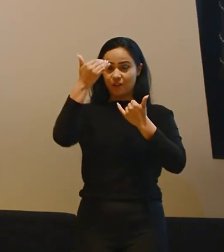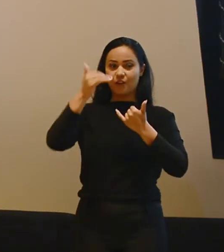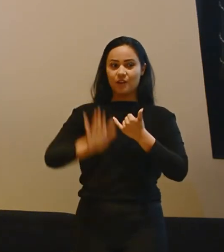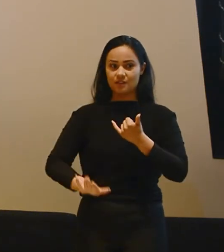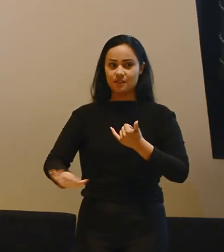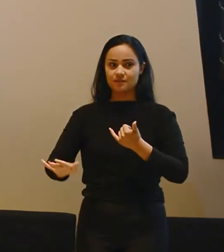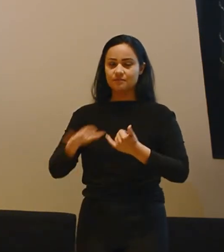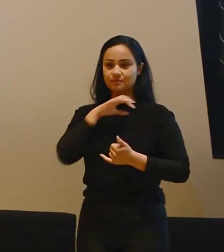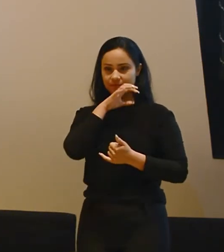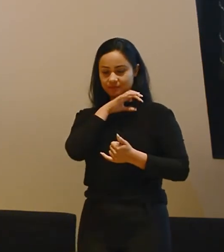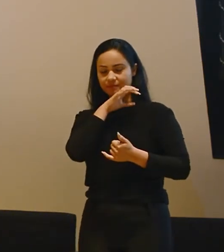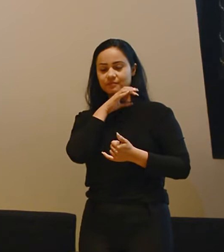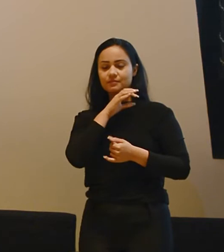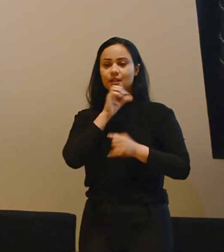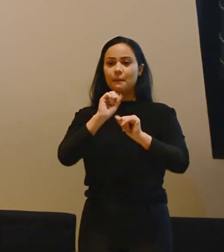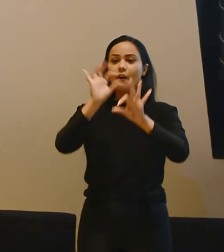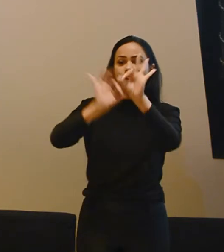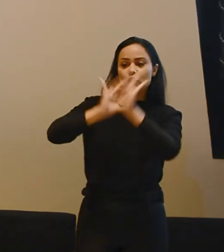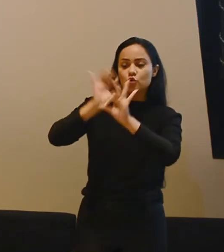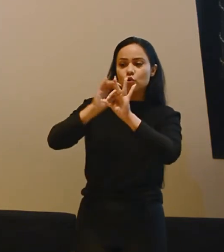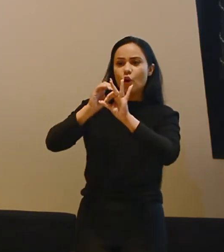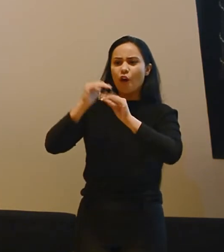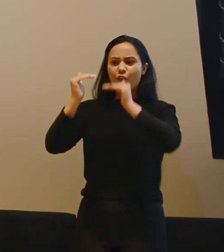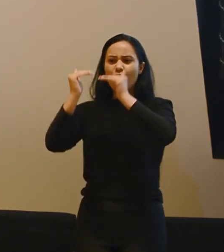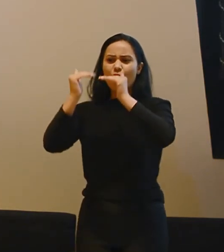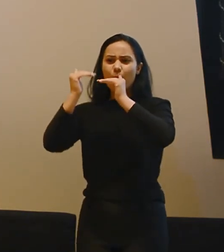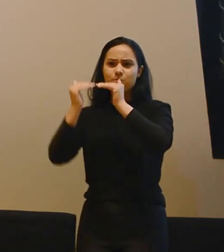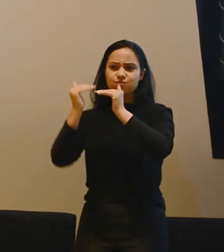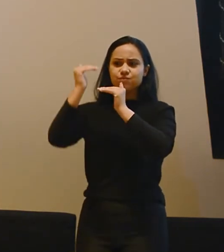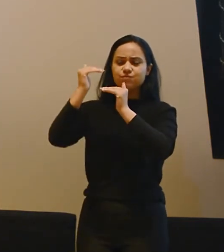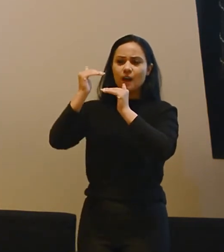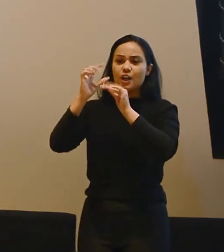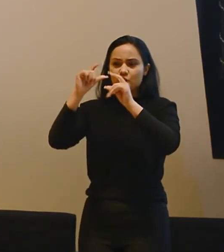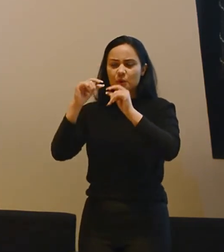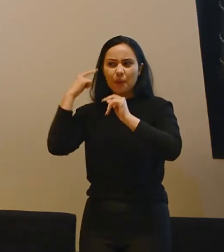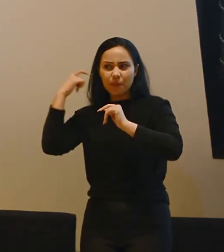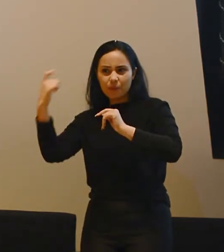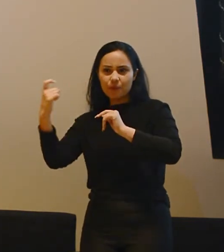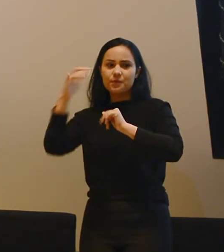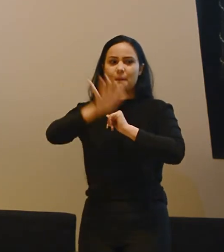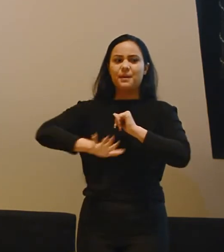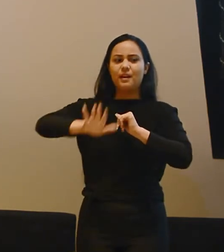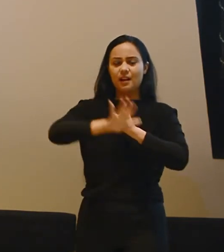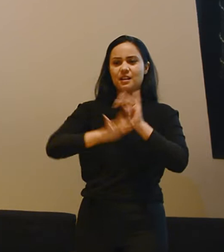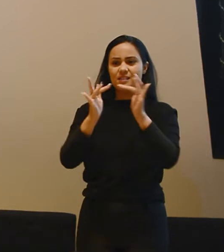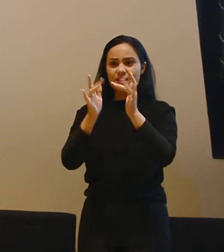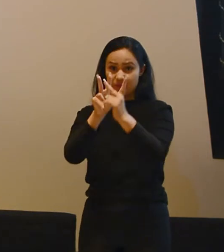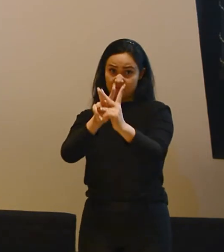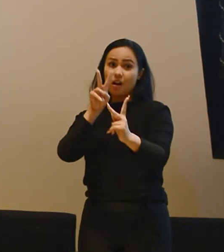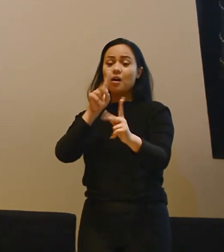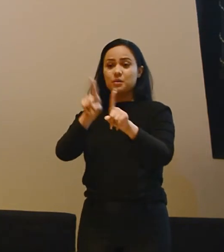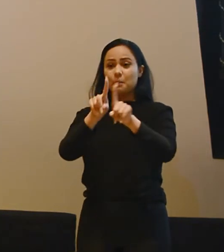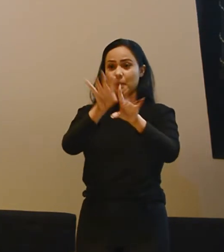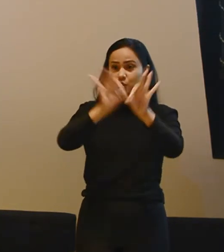E os pais podem fazer o ajuste do volume, podem diminuir o ruído do ambiente, o acesso remoto, que a